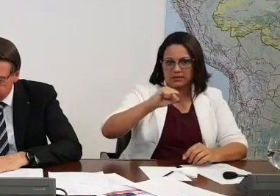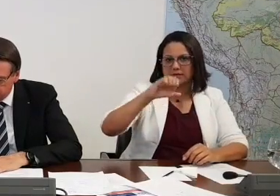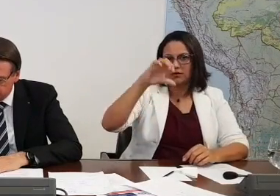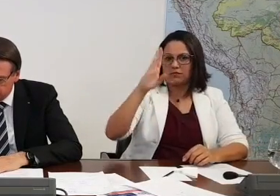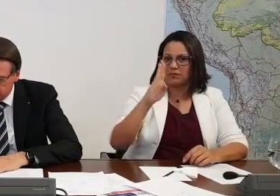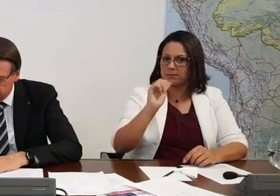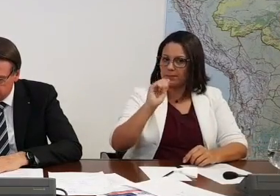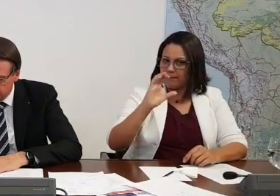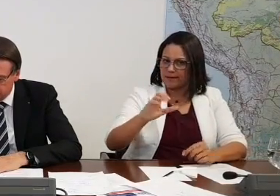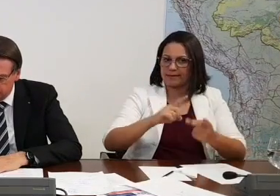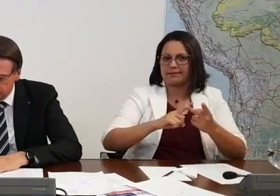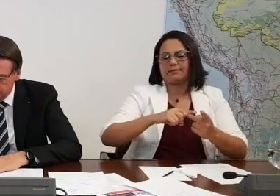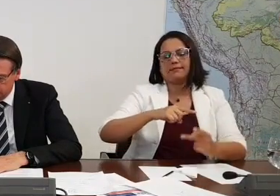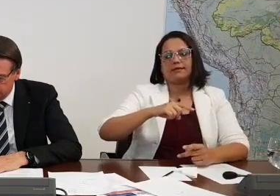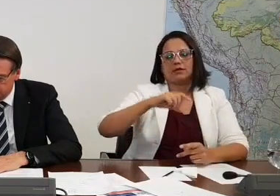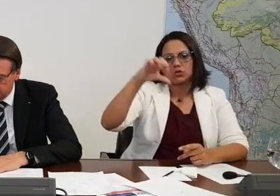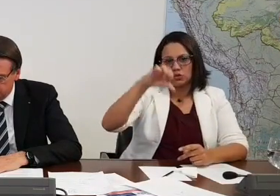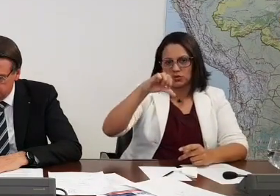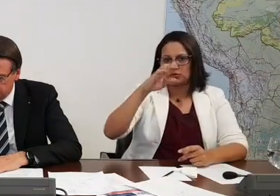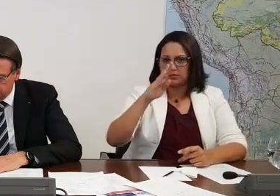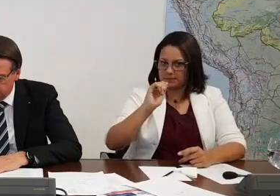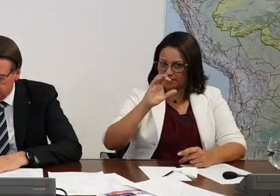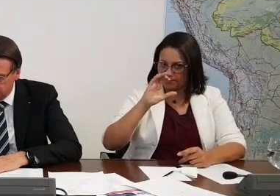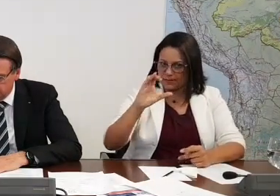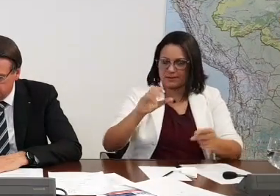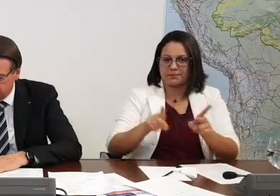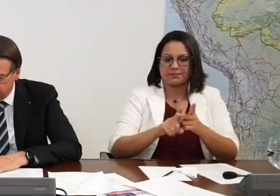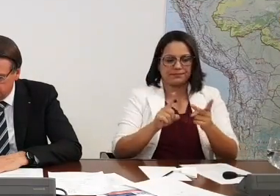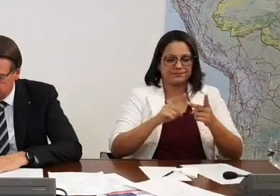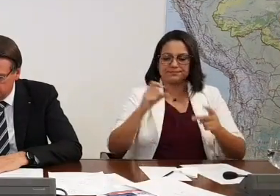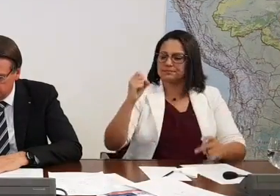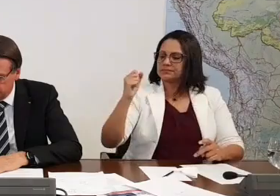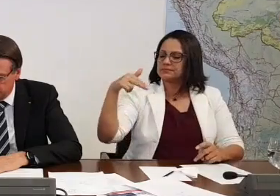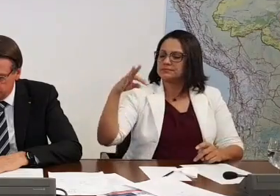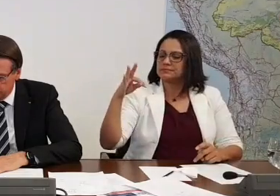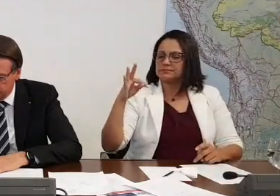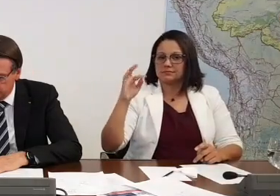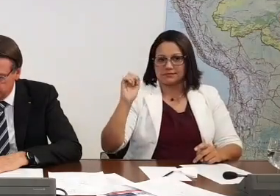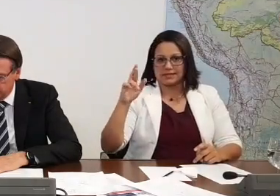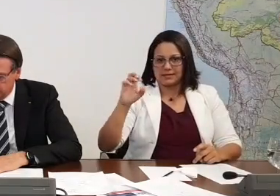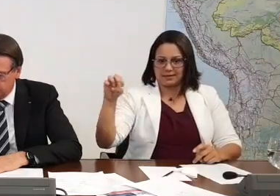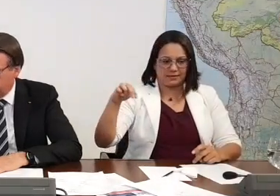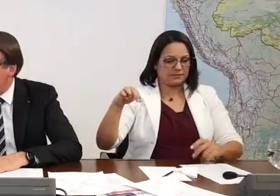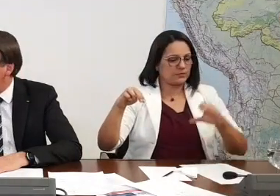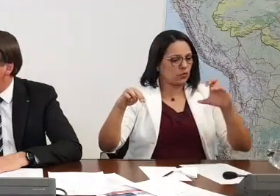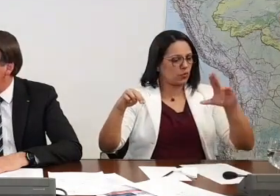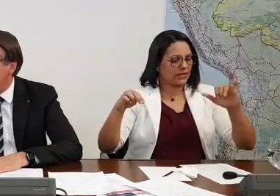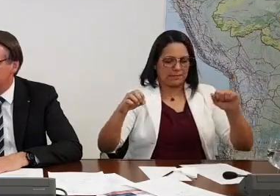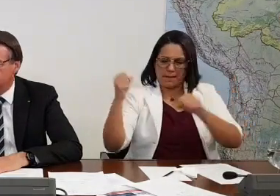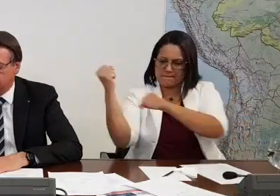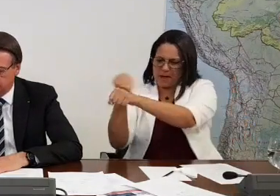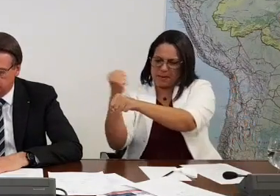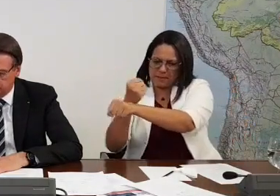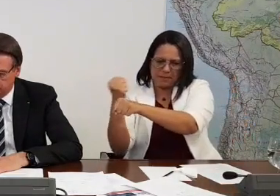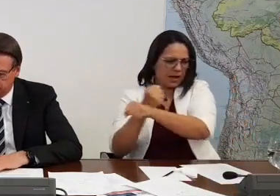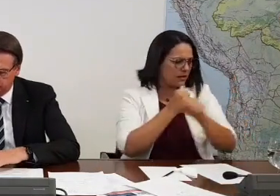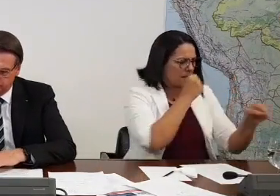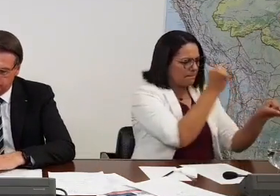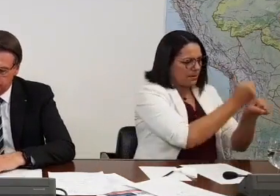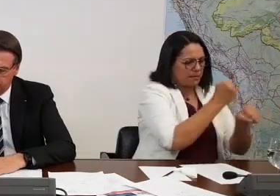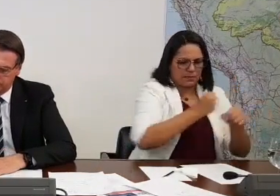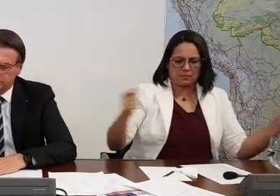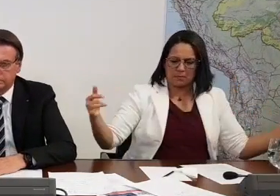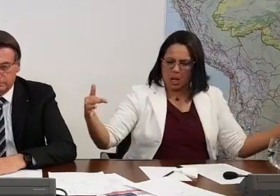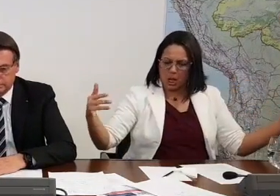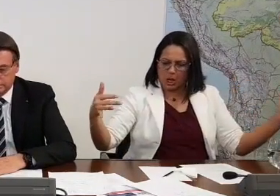Os batalhões de construção do Exército. O de Santarém vindo no sentido de Cuiabá, na outra direção. E se encontraram no meio do caminho. E novamente